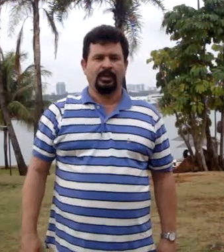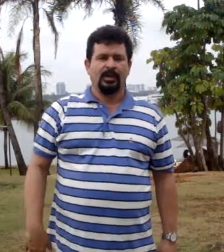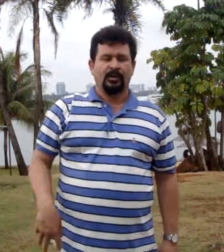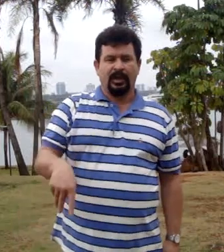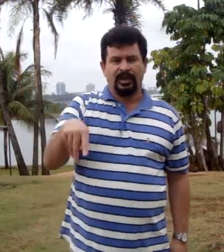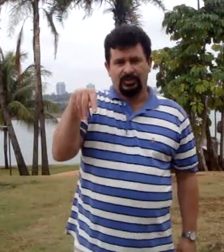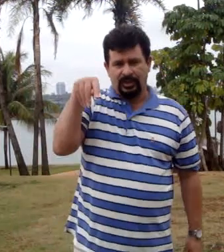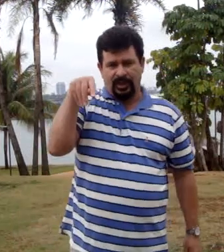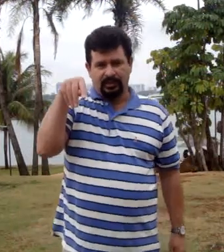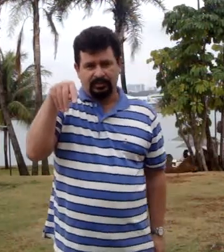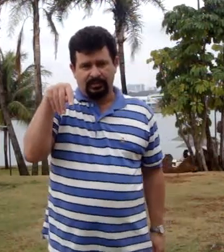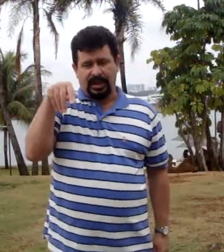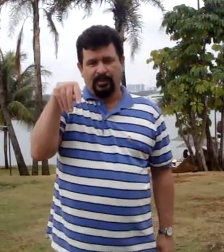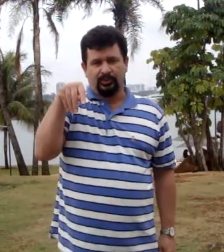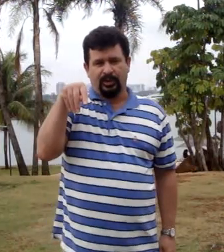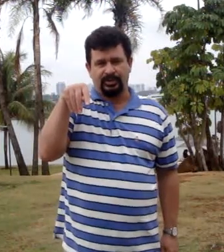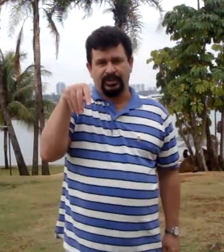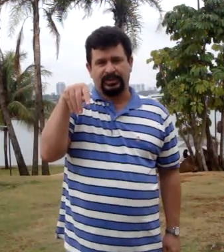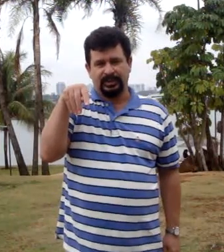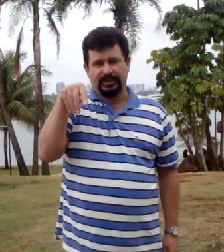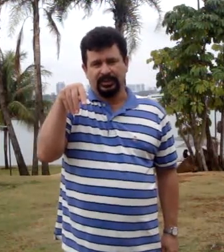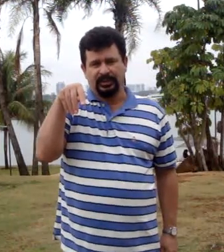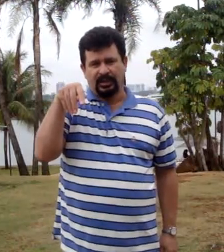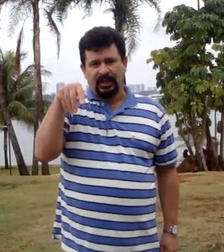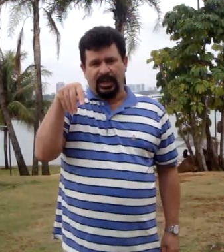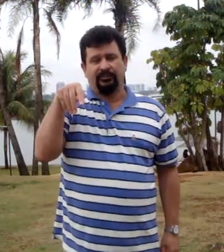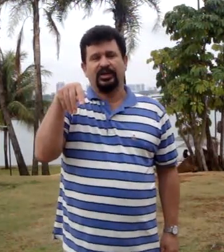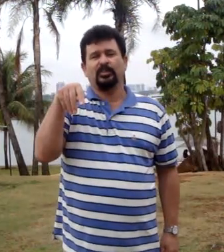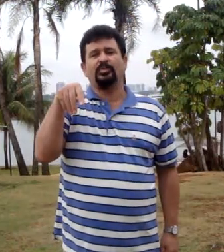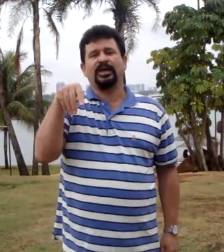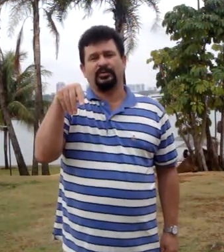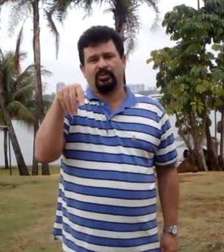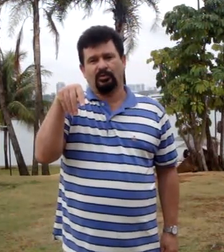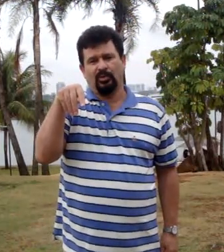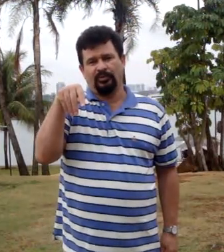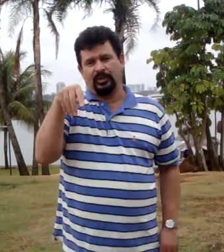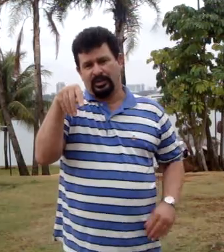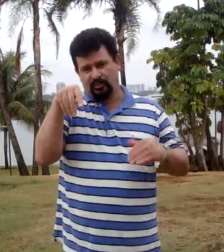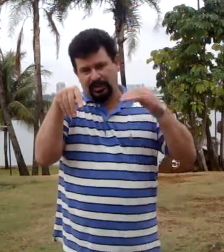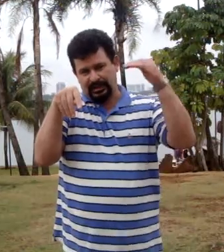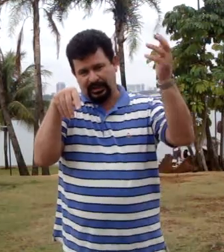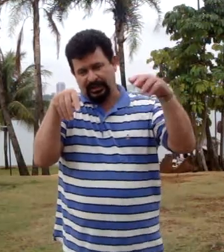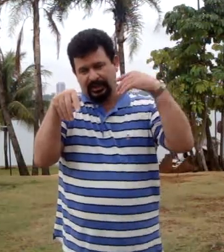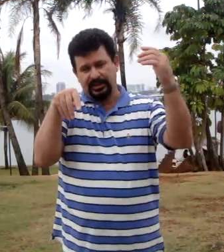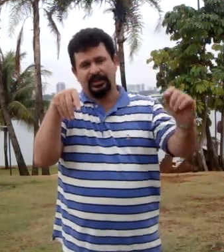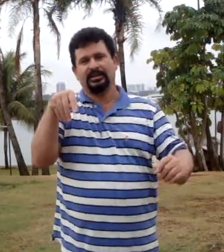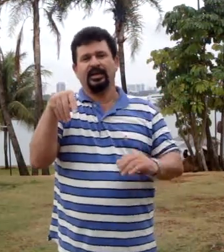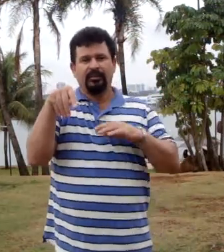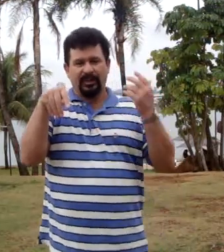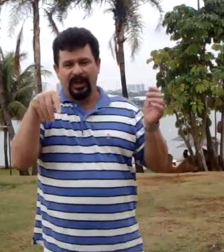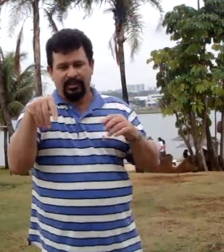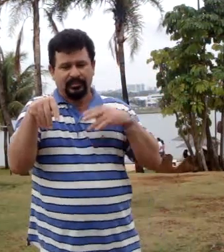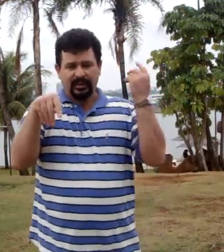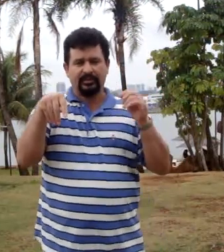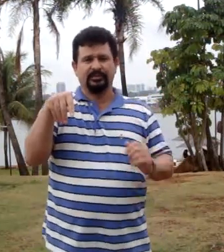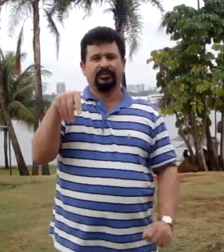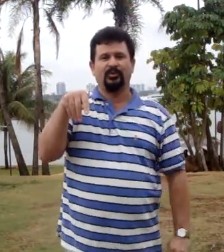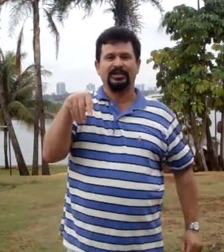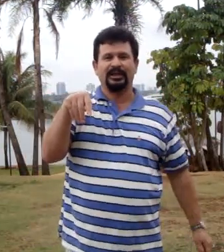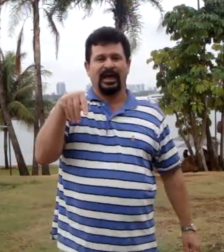O cara tinha a mão tortinha assim, né? Aí fez promessa pro senhor do Bonfim que ia subir as escadarias pra consertar